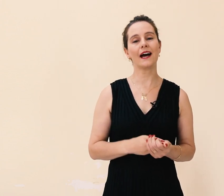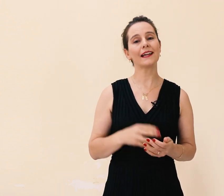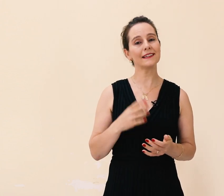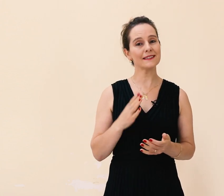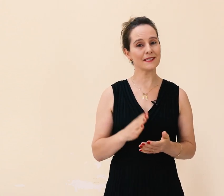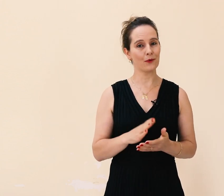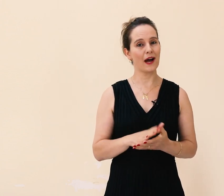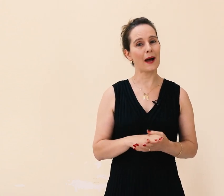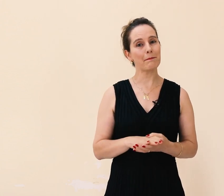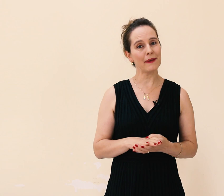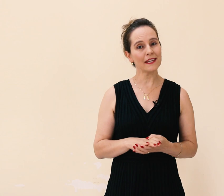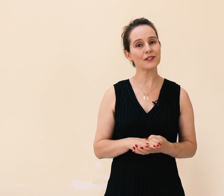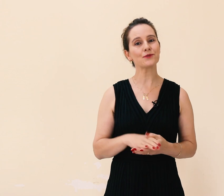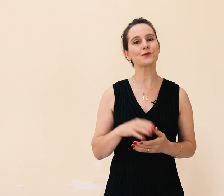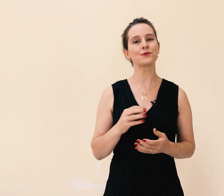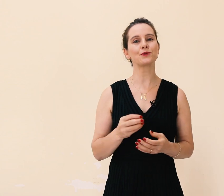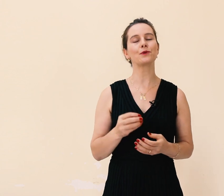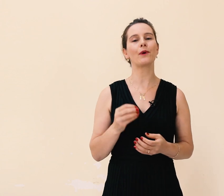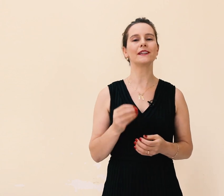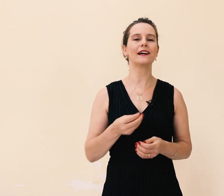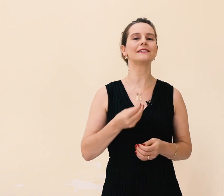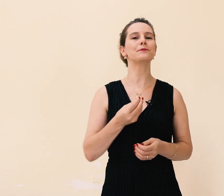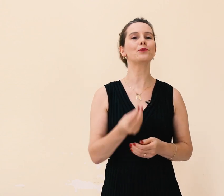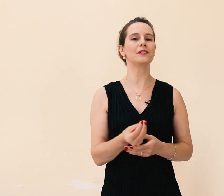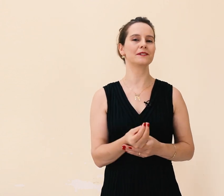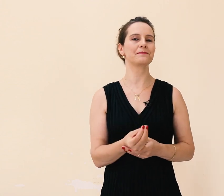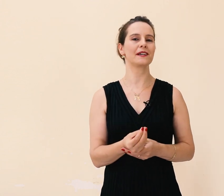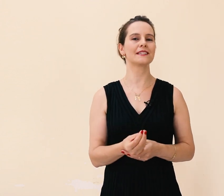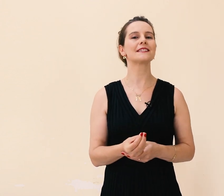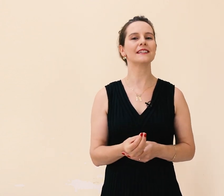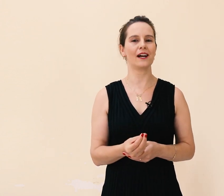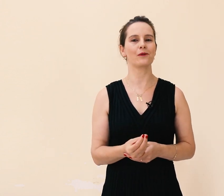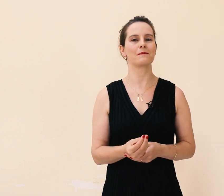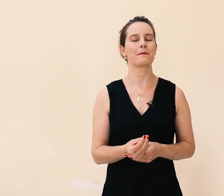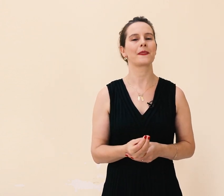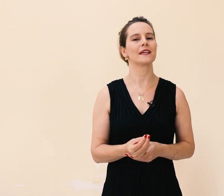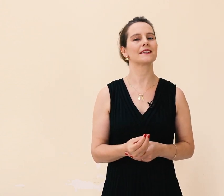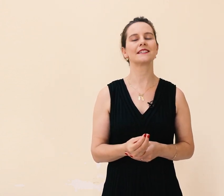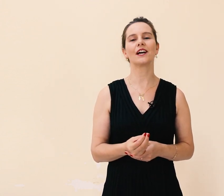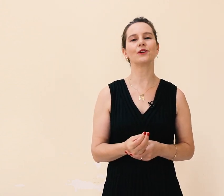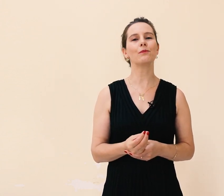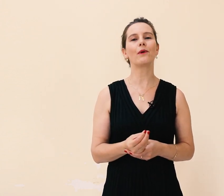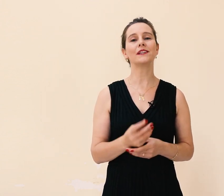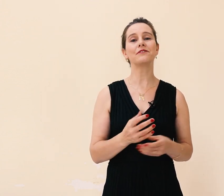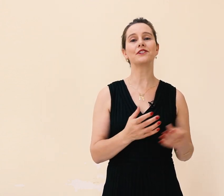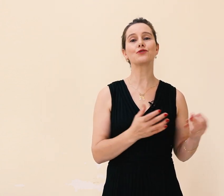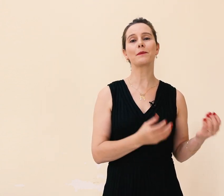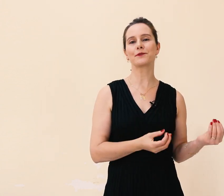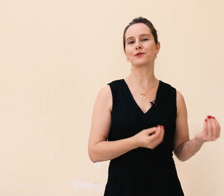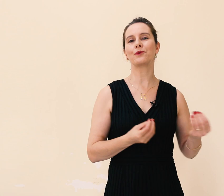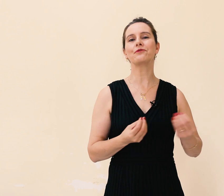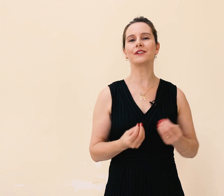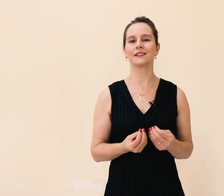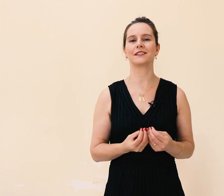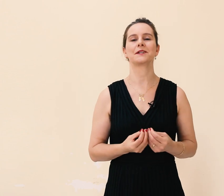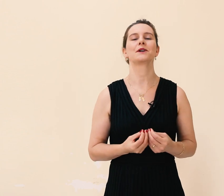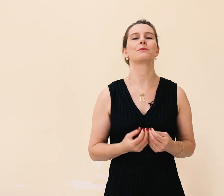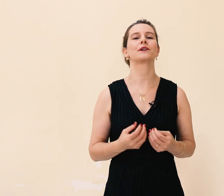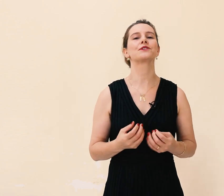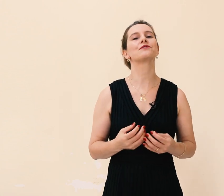Atenção, apenas o surdo pode atribuir esse sinal. Esse sinal não pode vir de uma pessoa ouvinte, porque isso